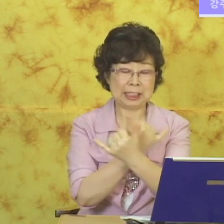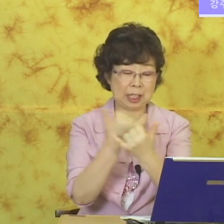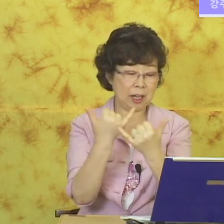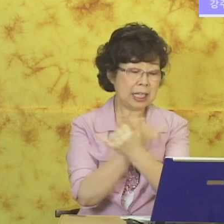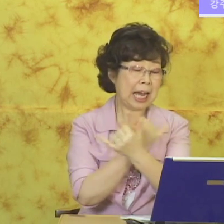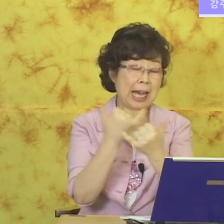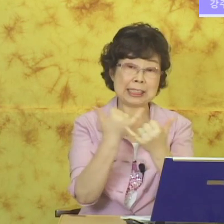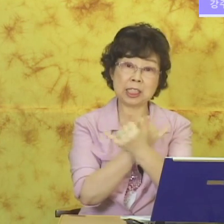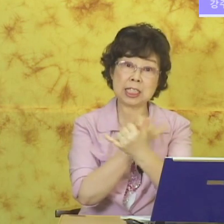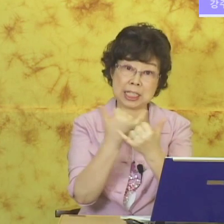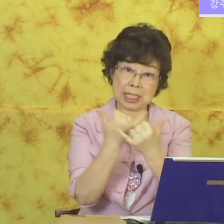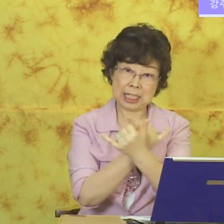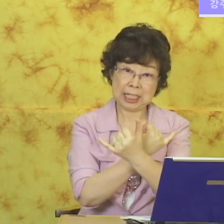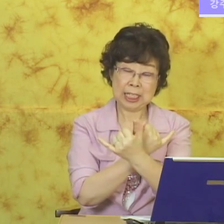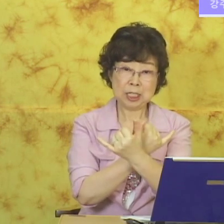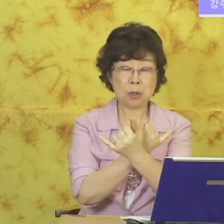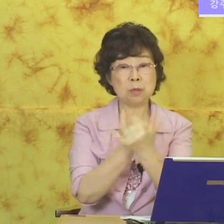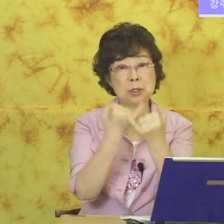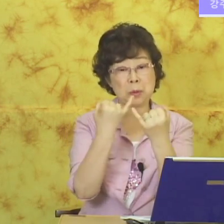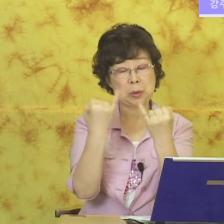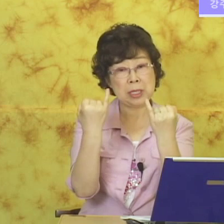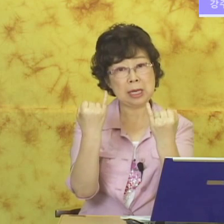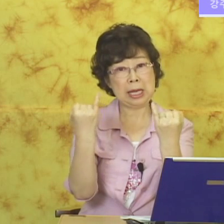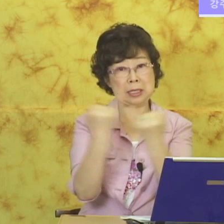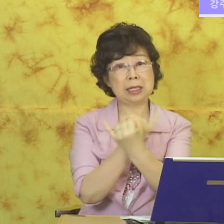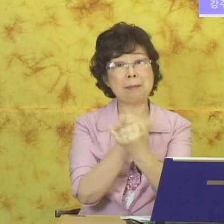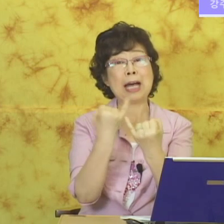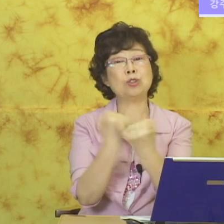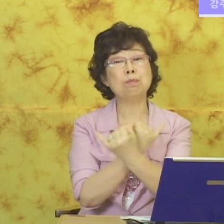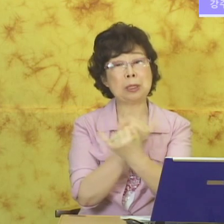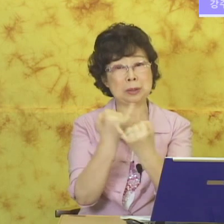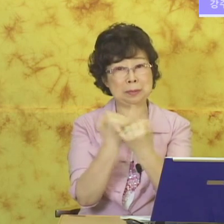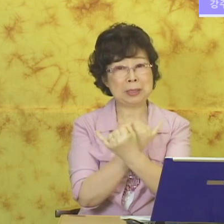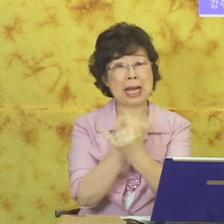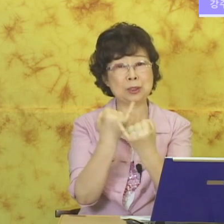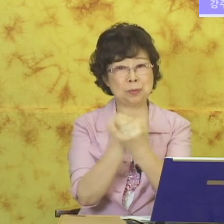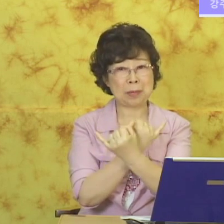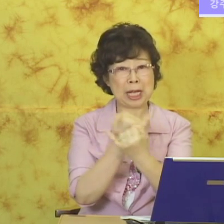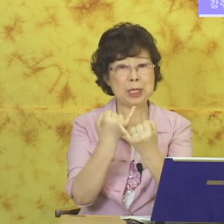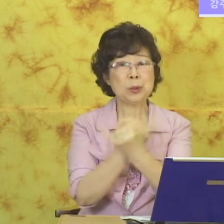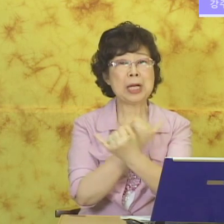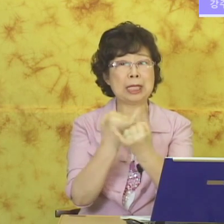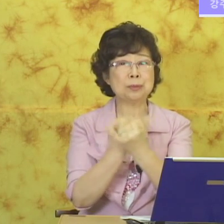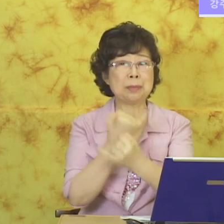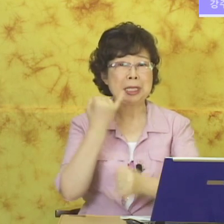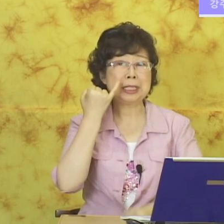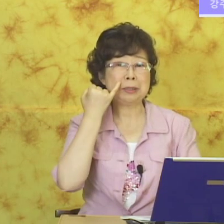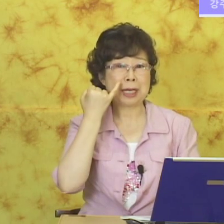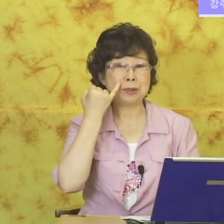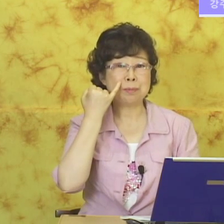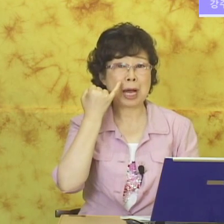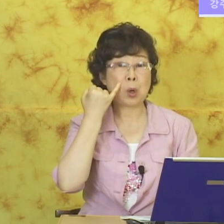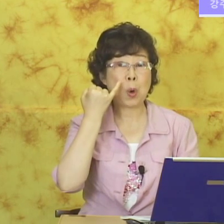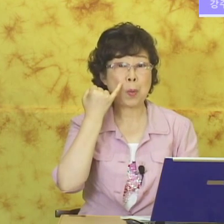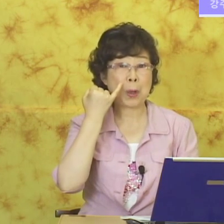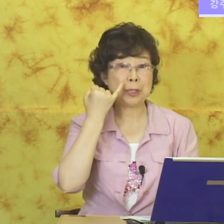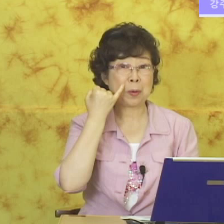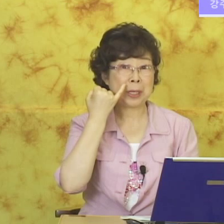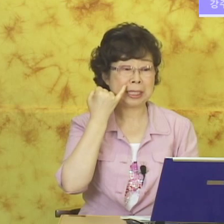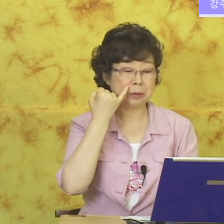친척. 아저씨. 자 요즘은 또 여자 해서 이렇게 하면 아줌마도 씁니다. 아줌마. 또는 아줌마 이렇게도 아줌마 고모 이모 이렇게